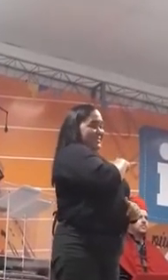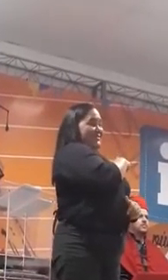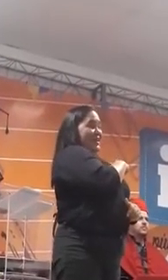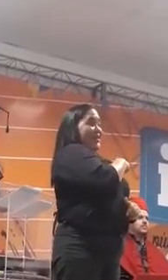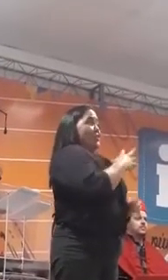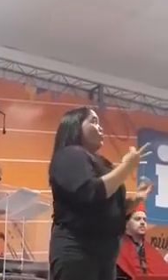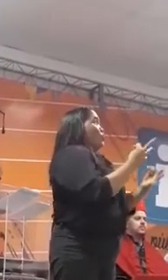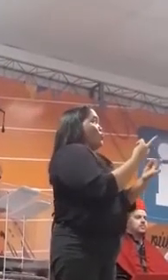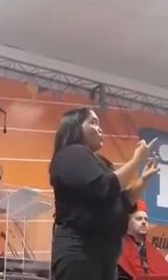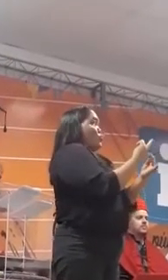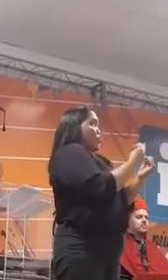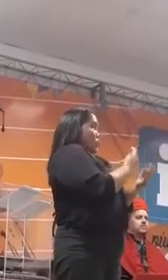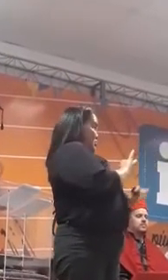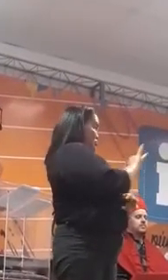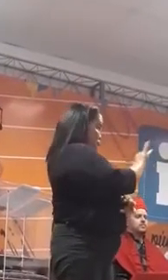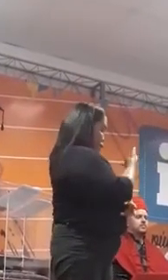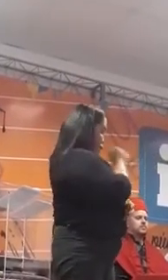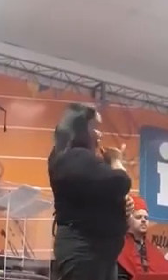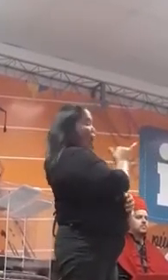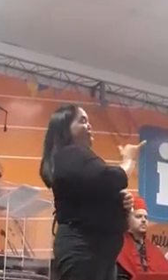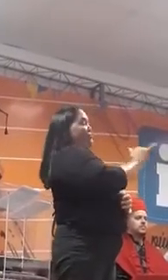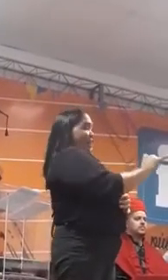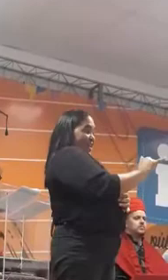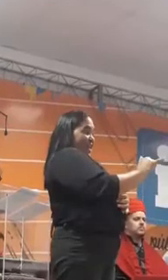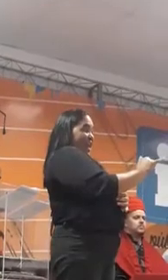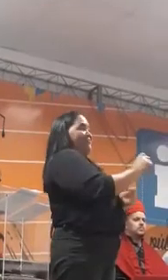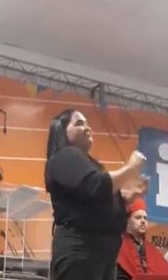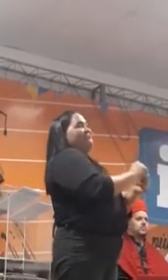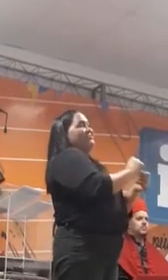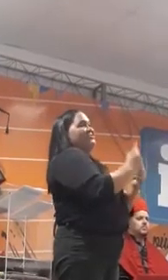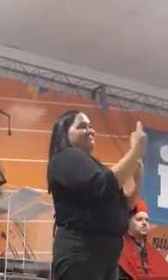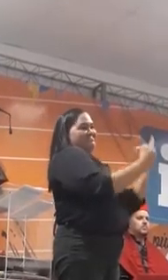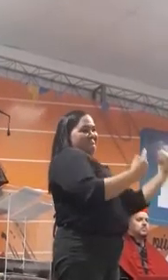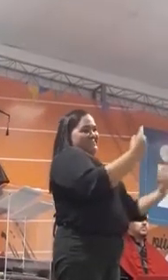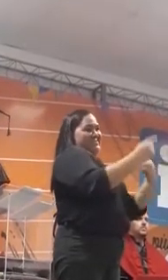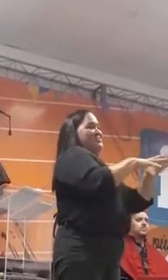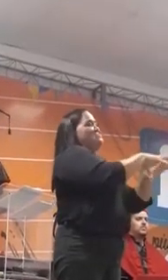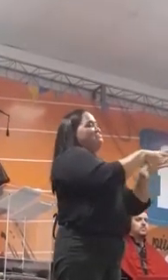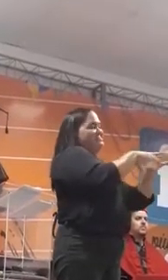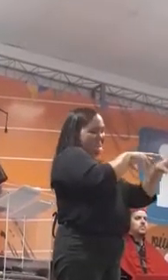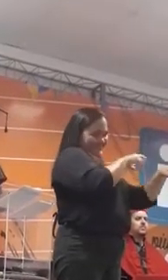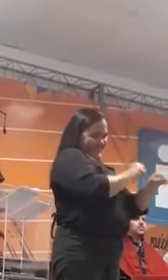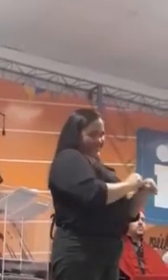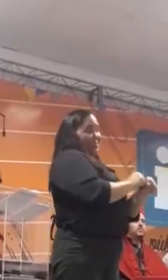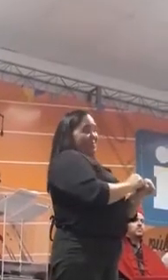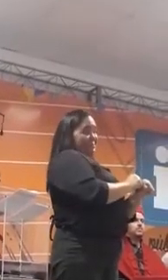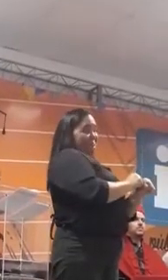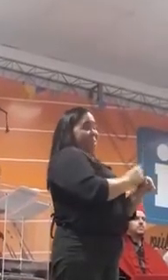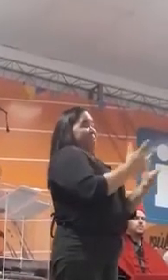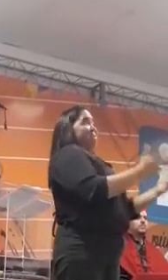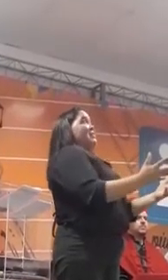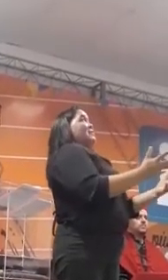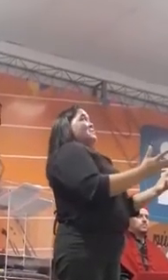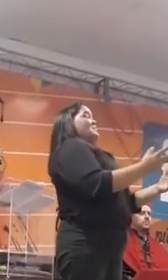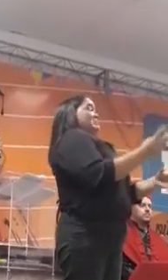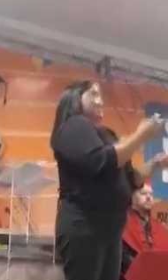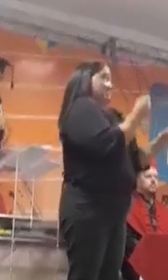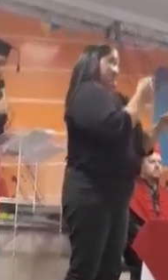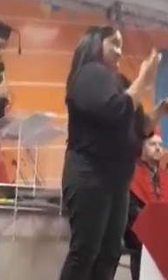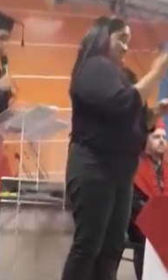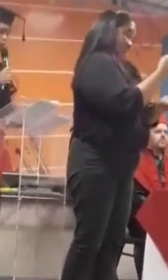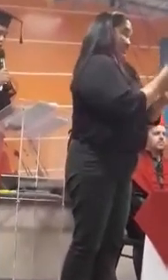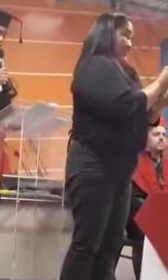tudo isso fez com que estivéssemos aqui hoje. Ao longo de todos esses anos na escola, convivemos com muitas